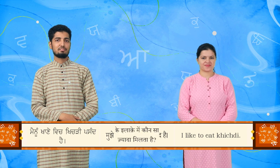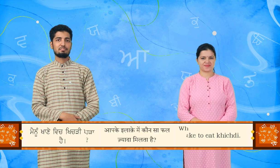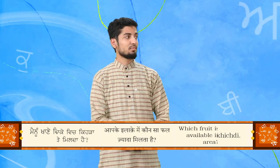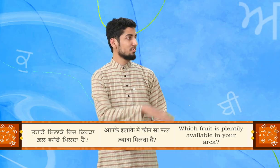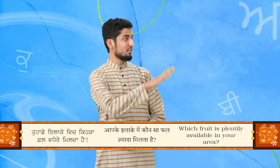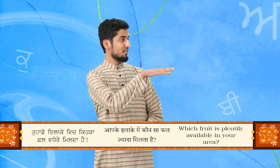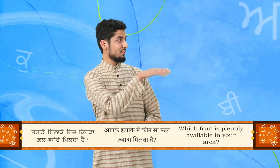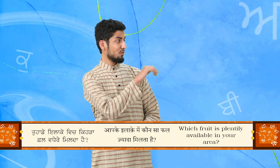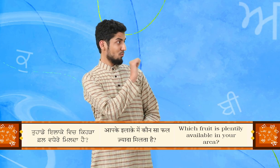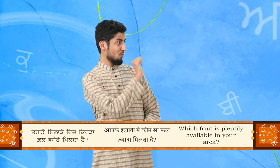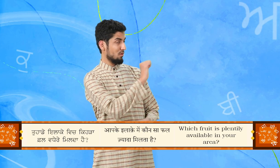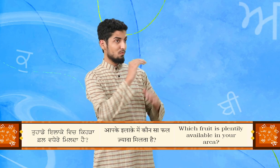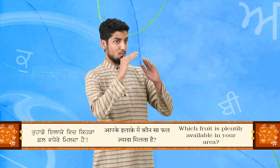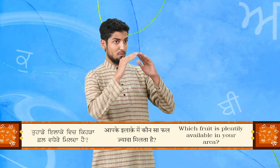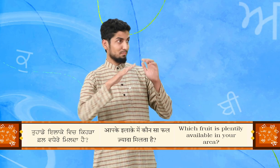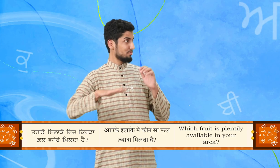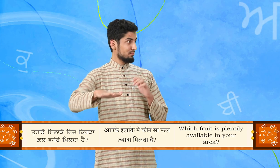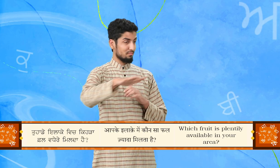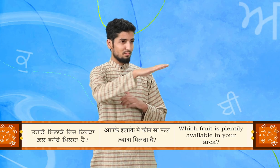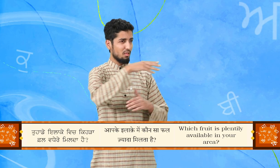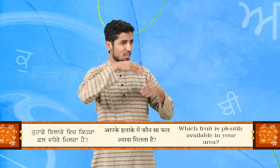तोडे इलाके विच केडा फल वधेरे मिलदा है